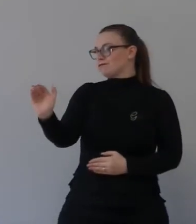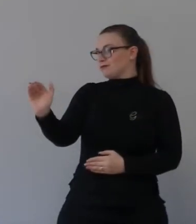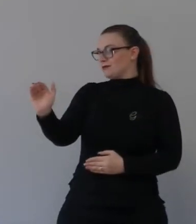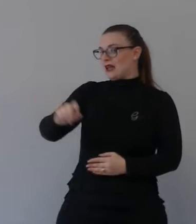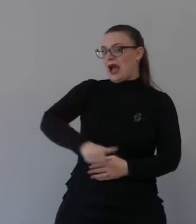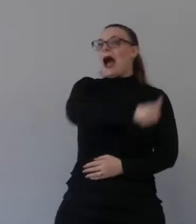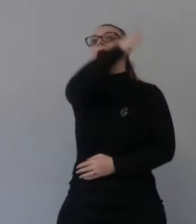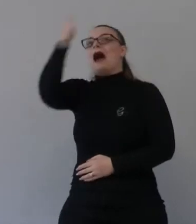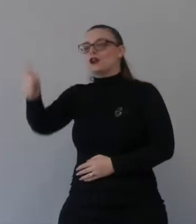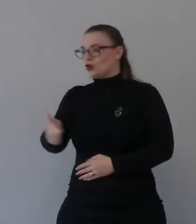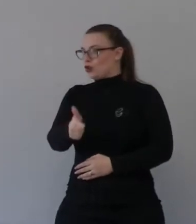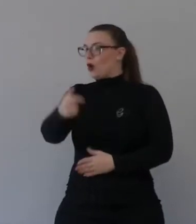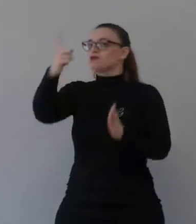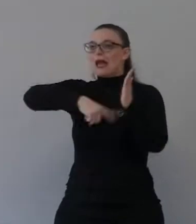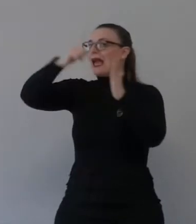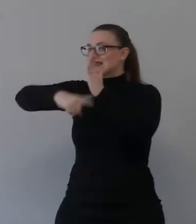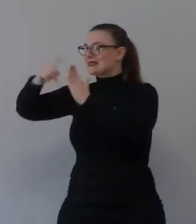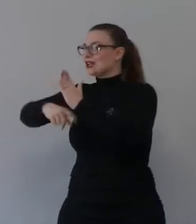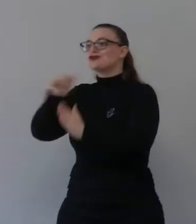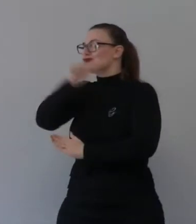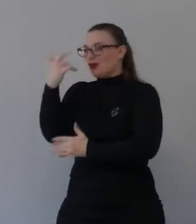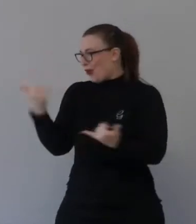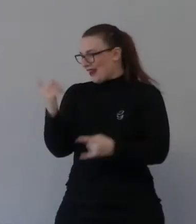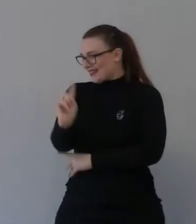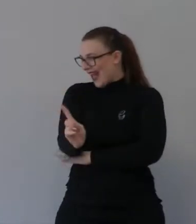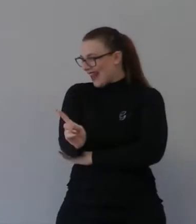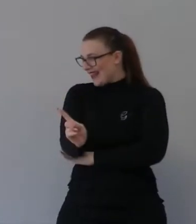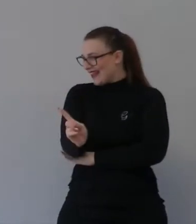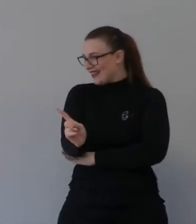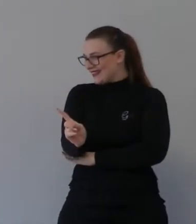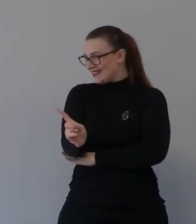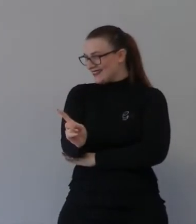la gloria di Dio è presente sulla terra tramite Gesù